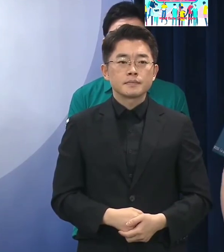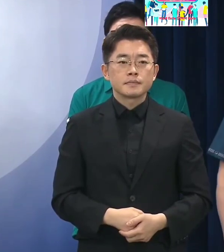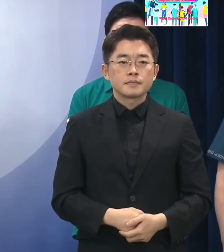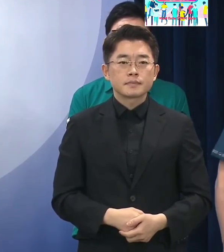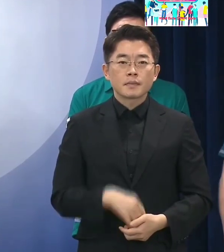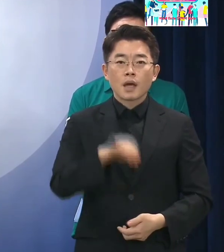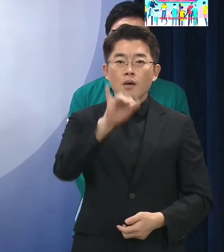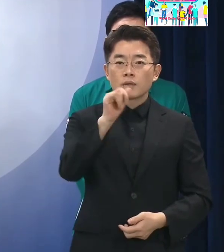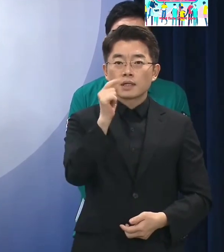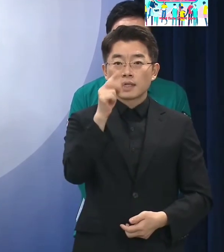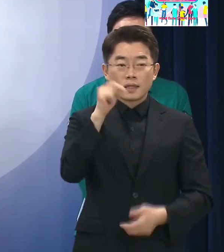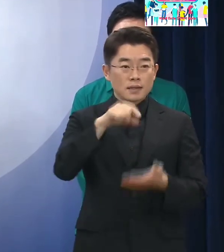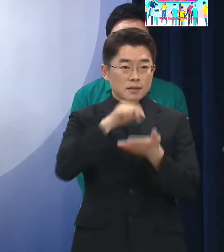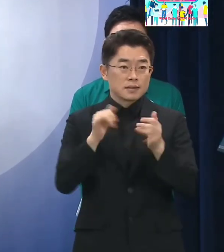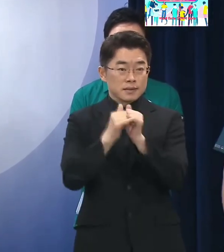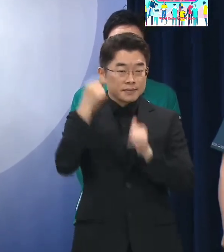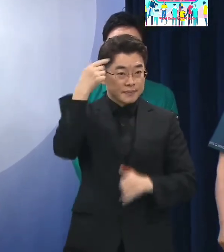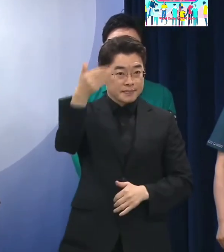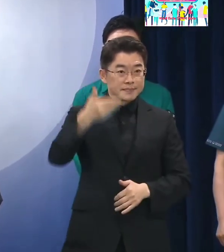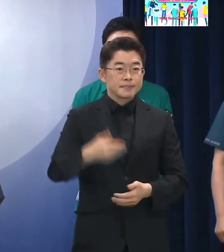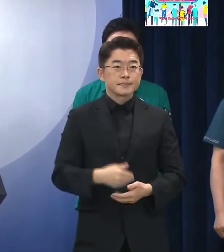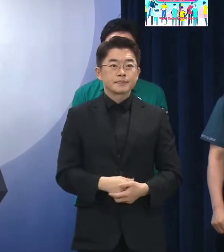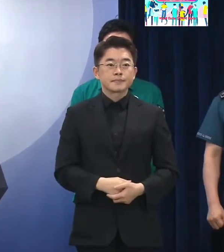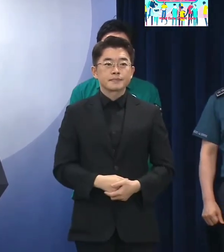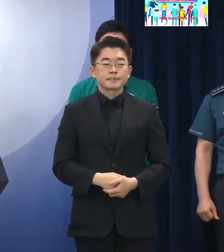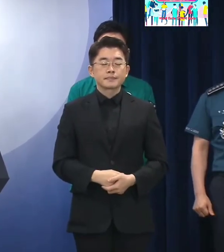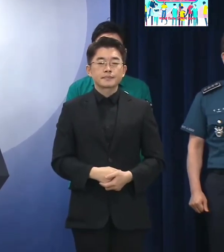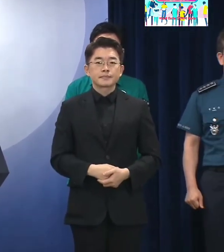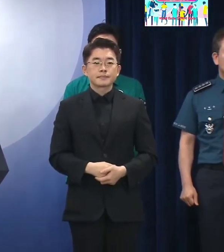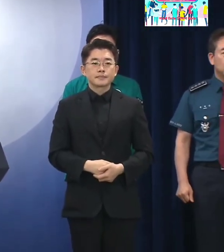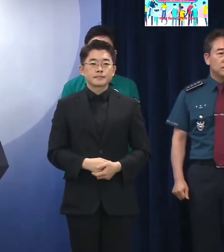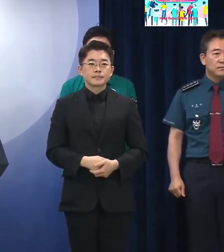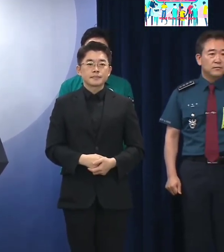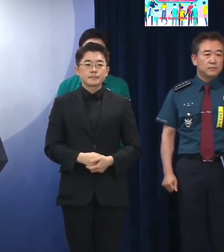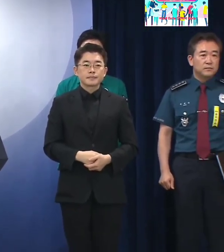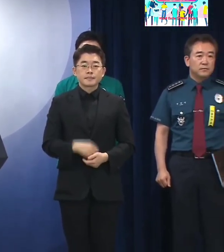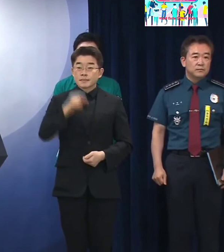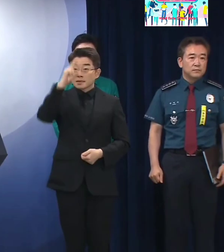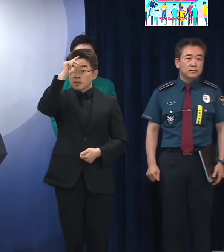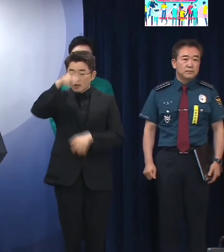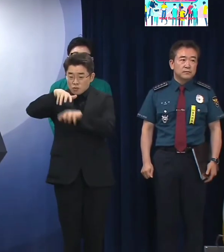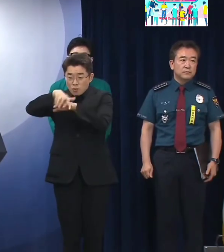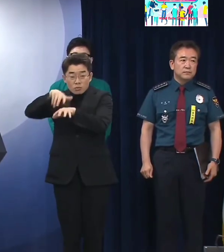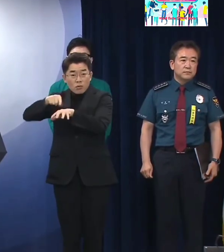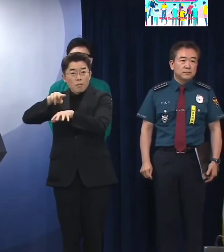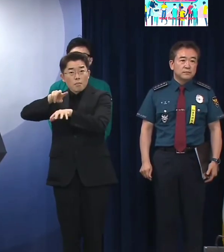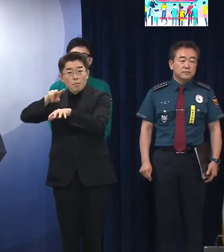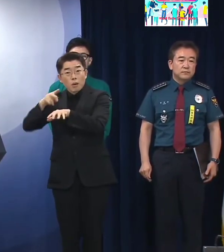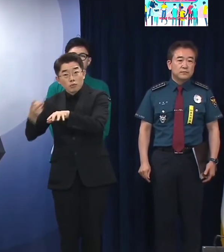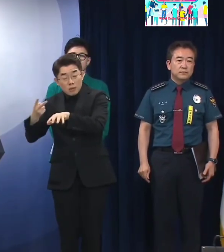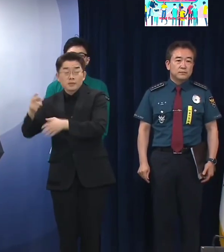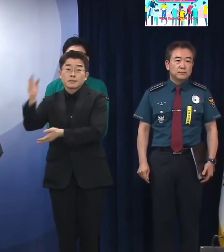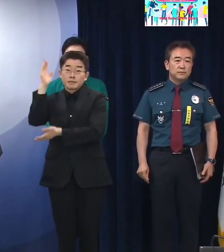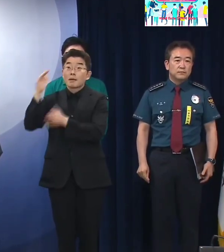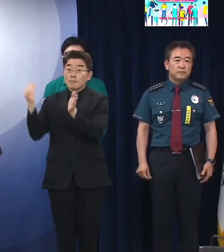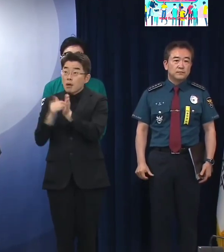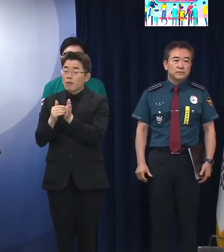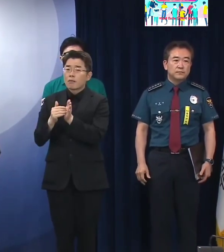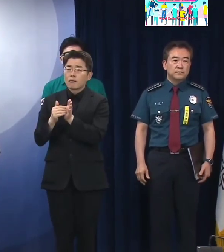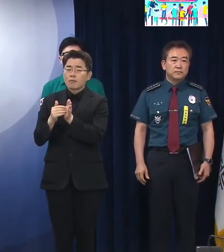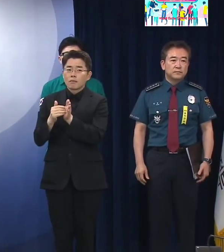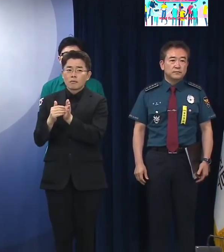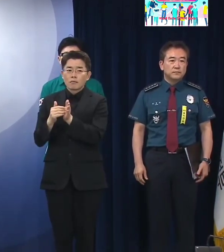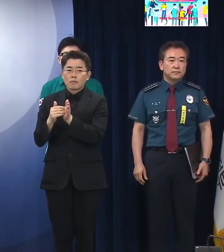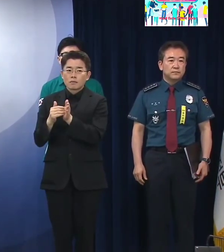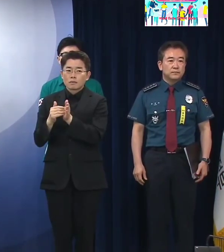YTN 이승배입니다 이어서 질문을 좀 드릴게요 경찰 조직도 재편된다 이런 게 지금 담겨 있어요